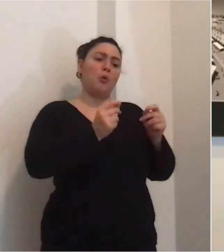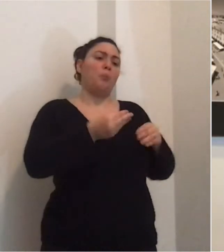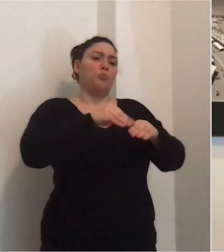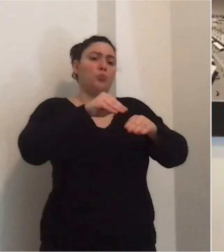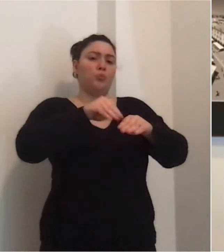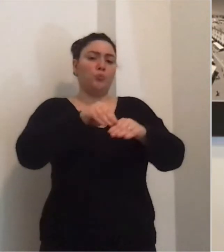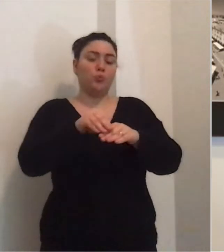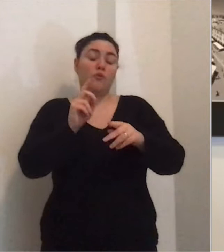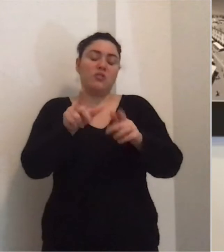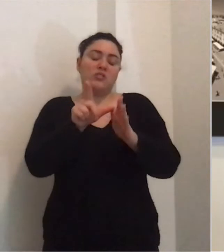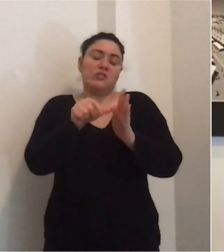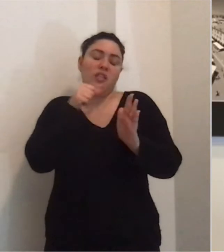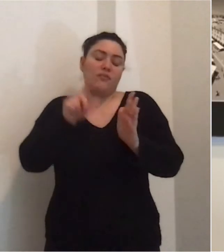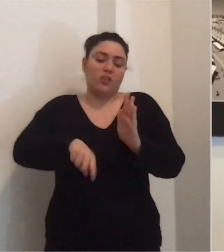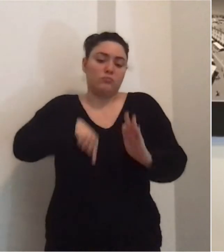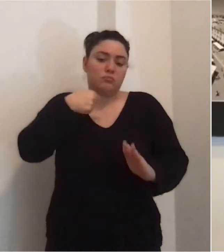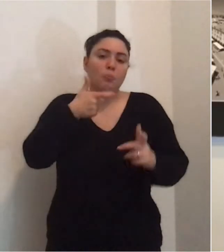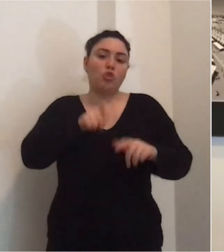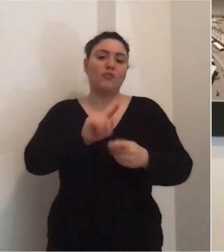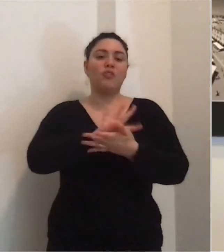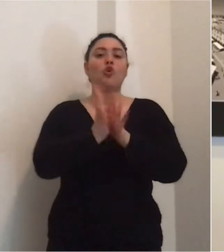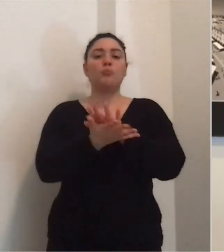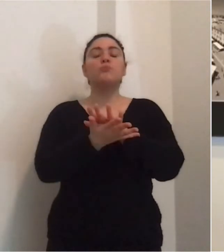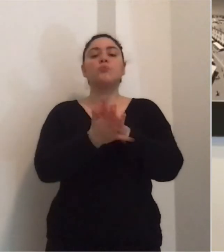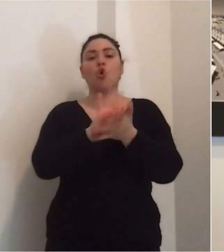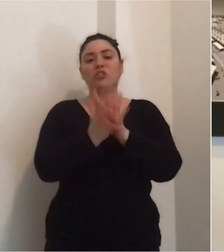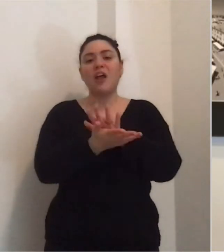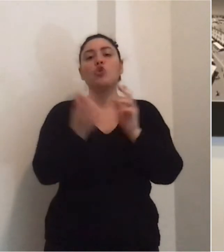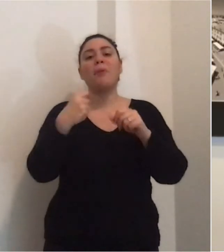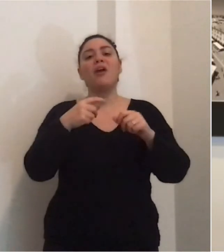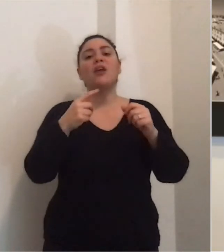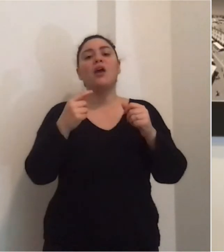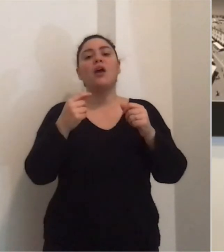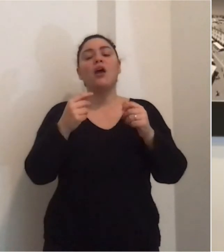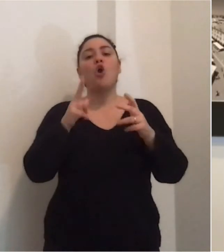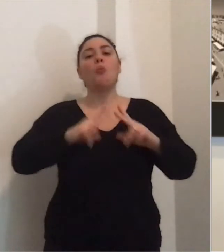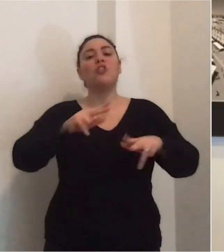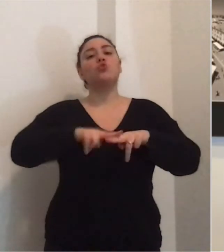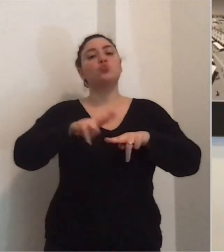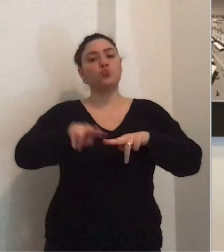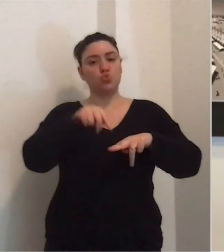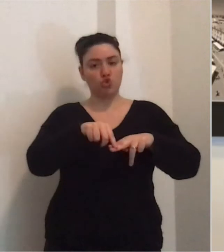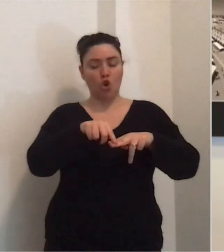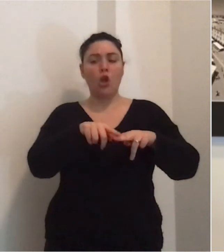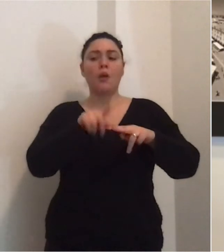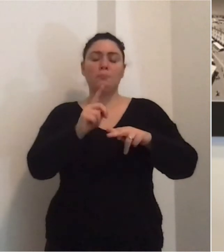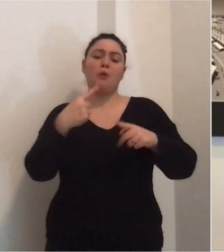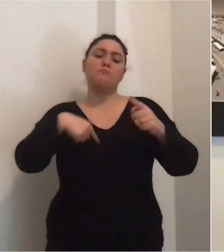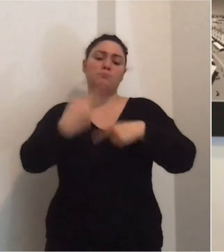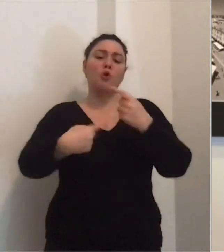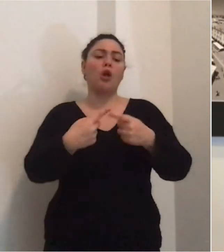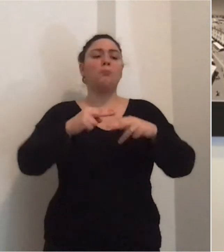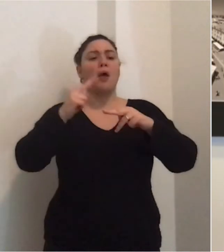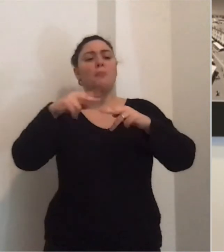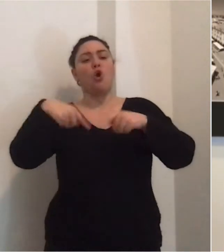attivando lentamente perché si tratta di chiudere dei comodati d'uso ma si stanno attivando una serie di contratti